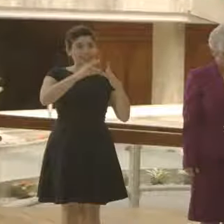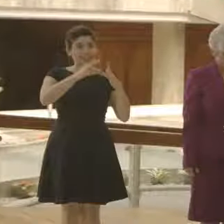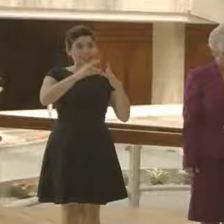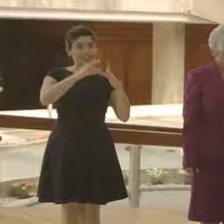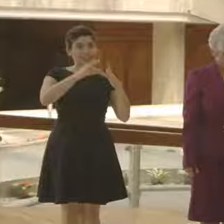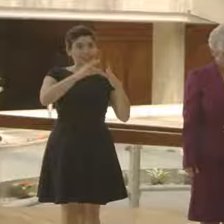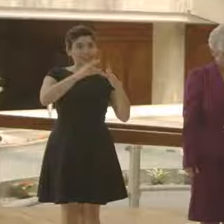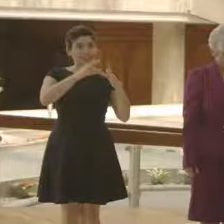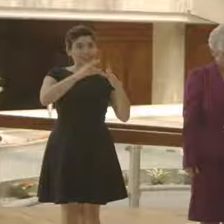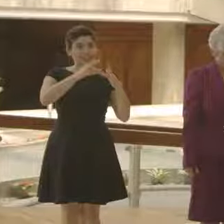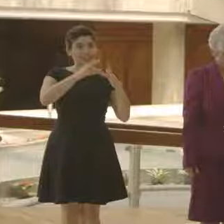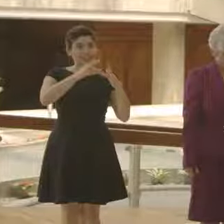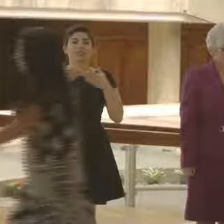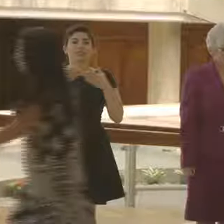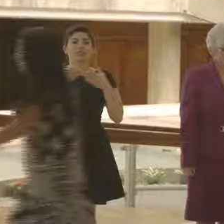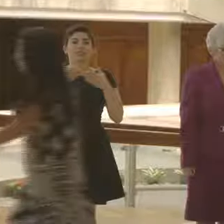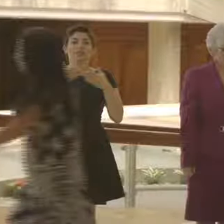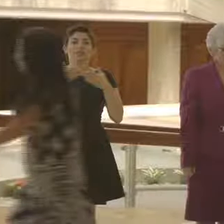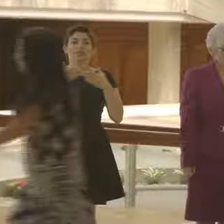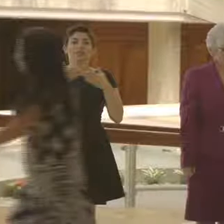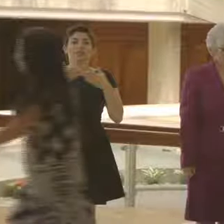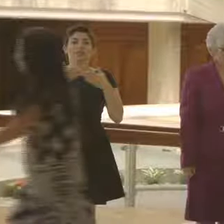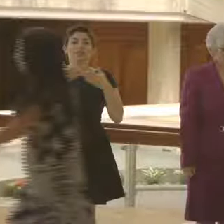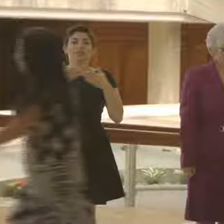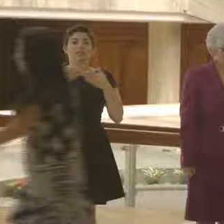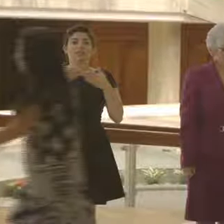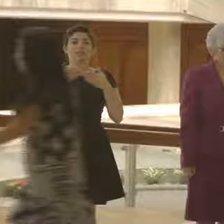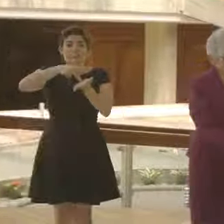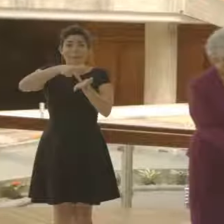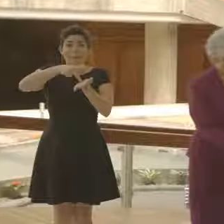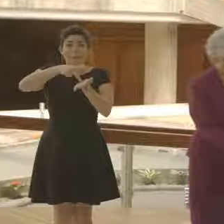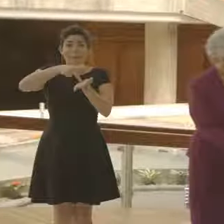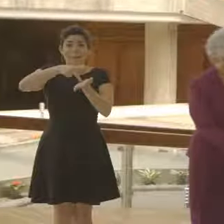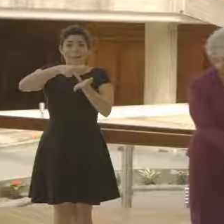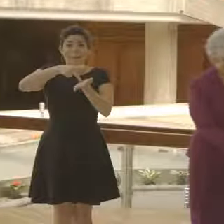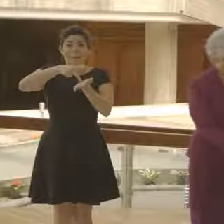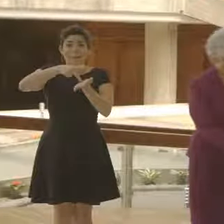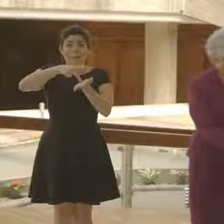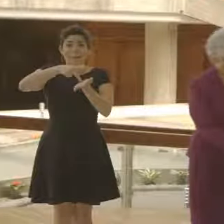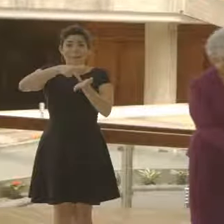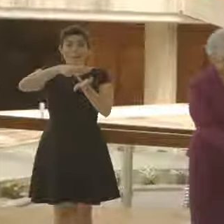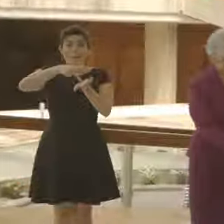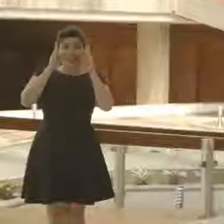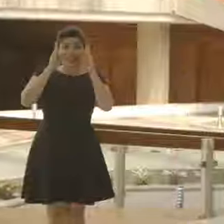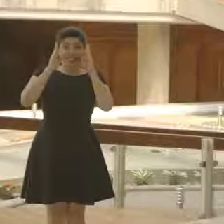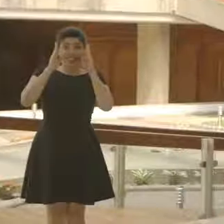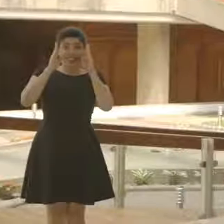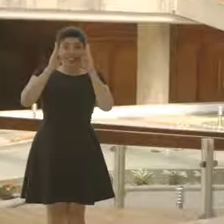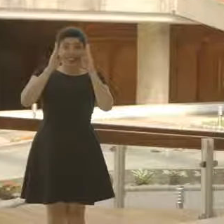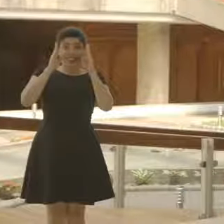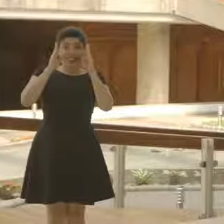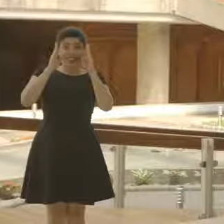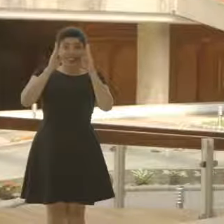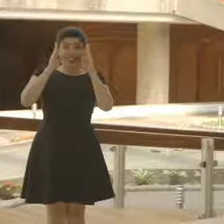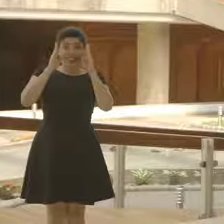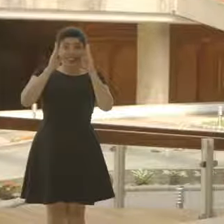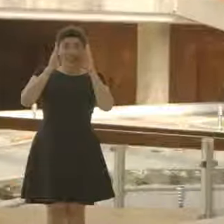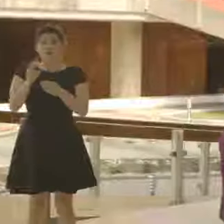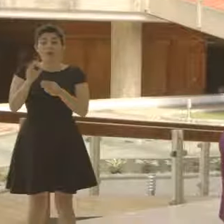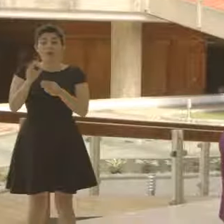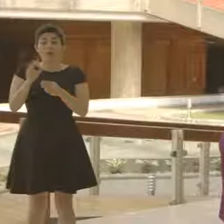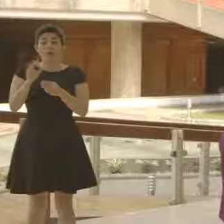Establece una nueva escala para disminuir el pago del incentivo de dedicación exclusiva para todos los humanos funcionarios.